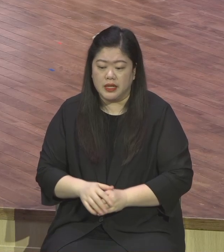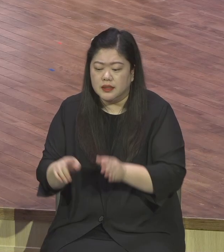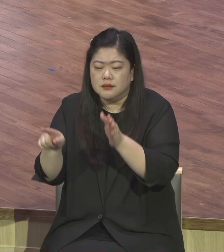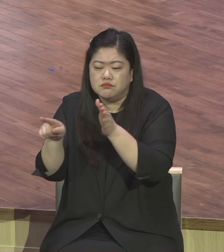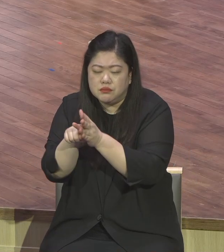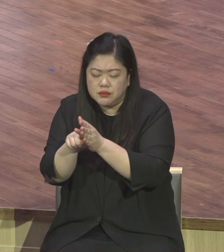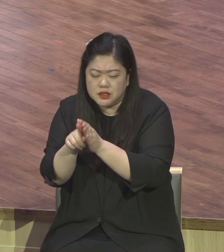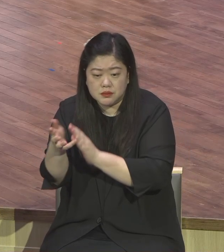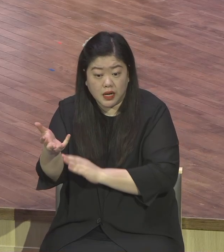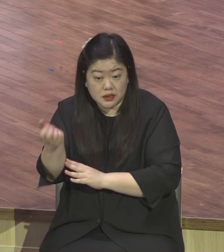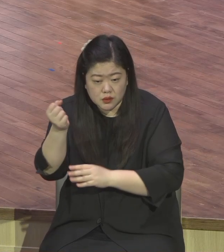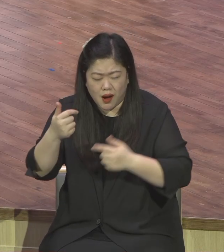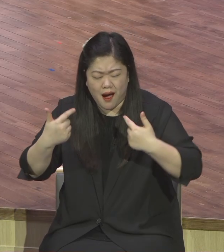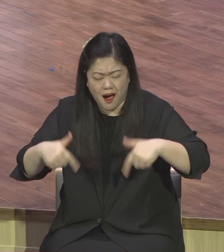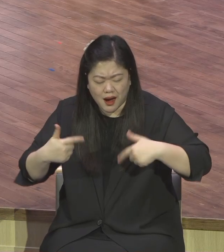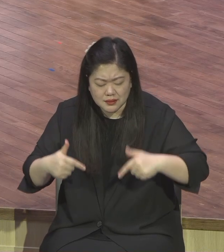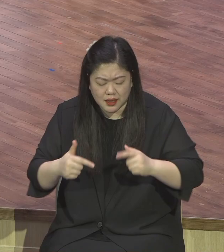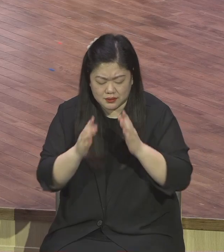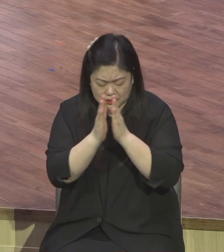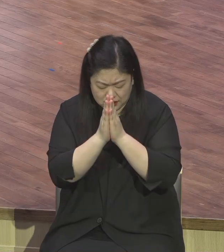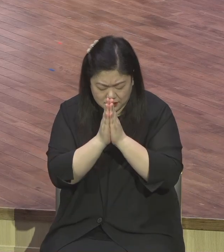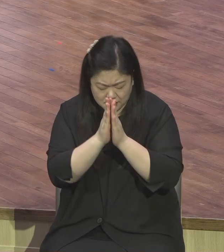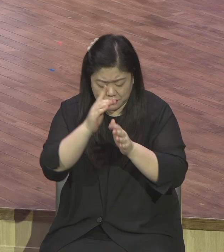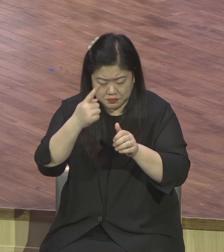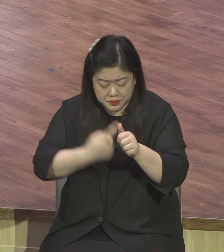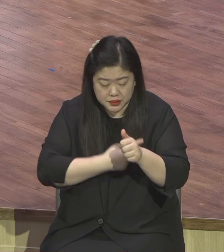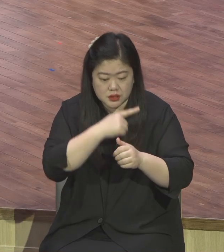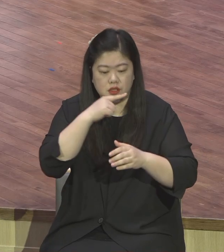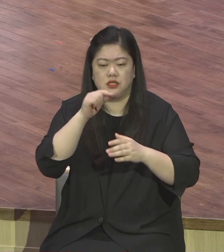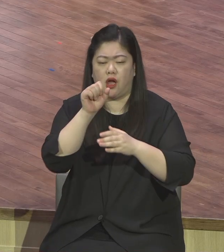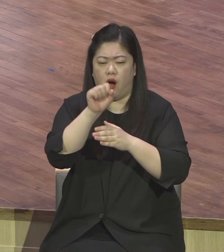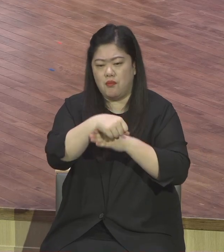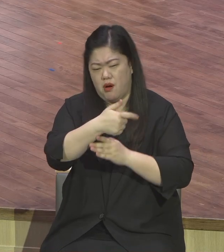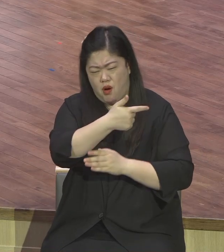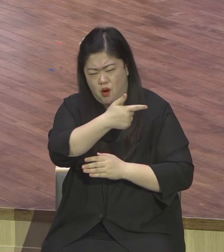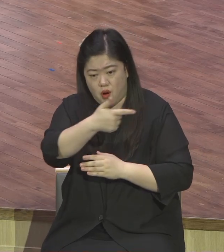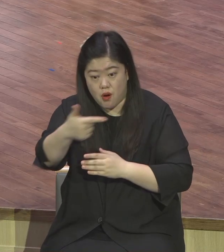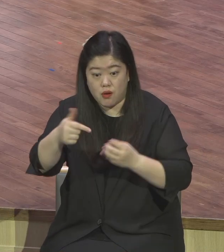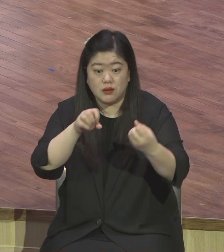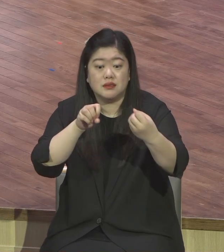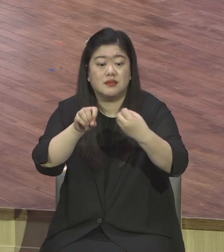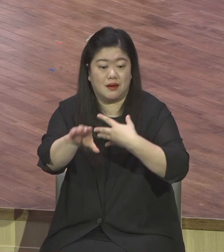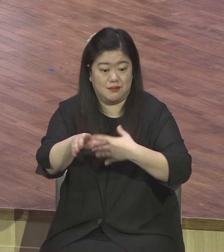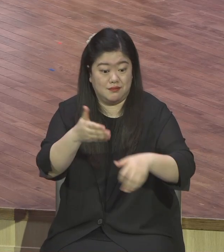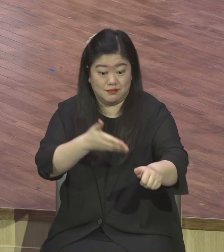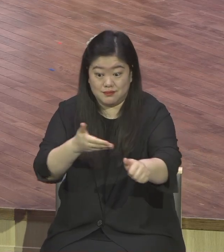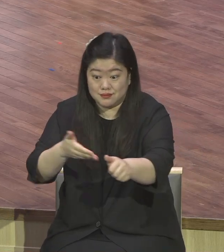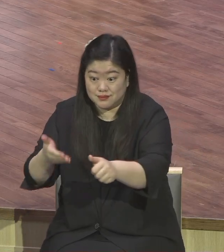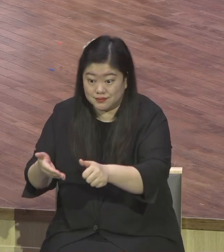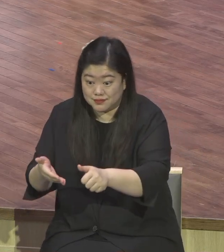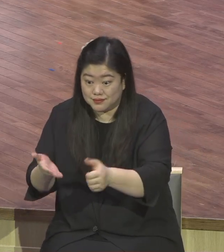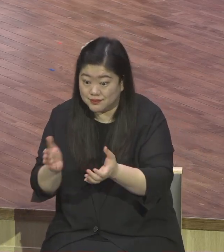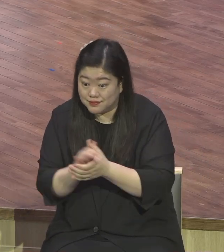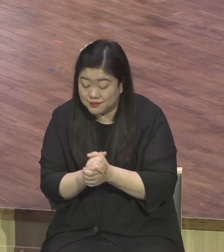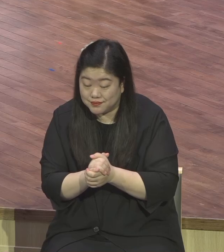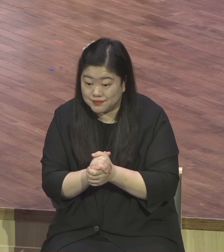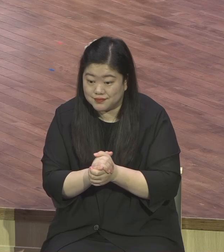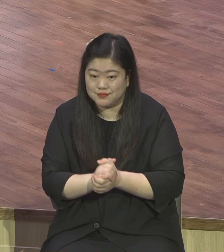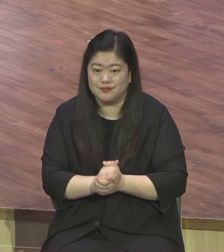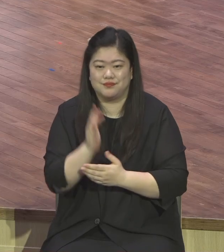풍성한 열매를 맺어가는 절대의 응답의 정인들 다 되시기를 제문으로 축복합니다 결론입니다